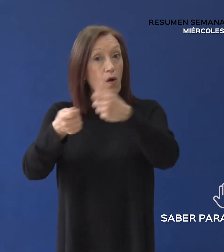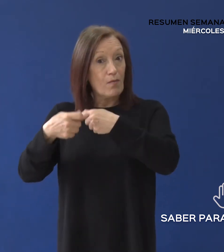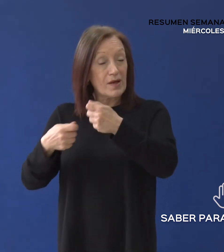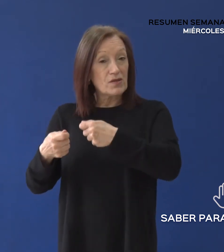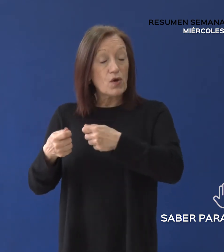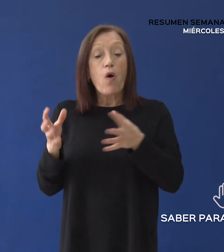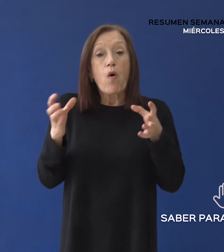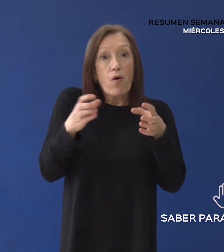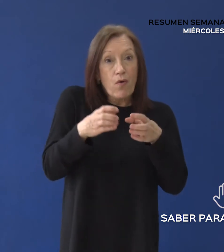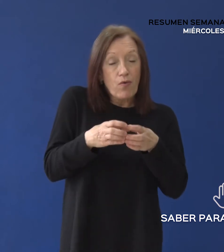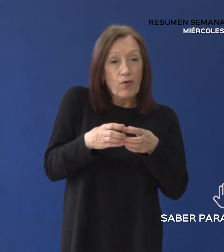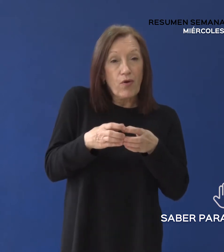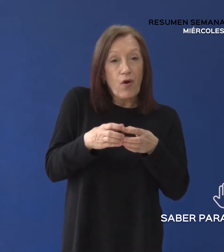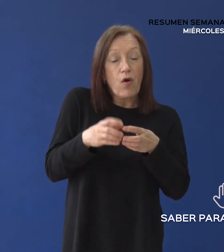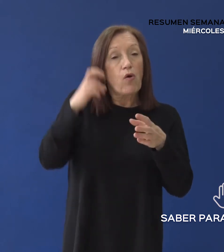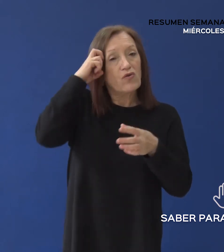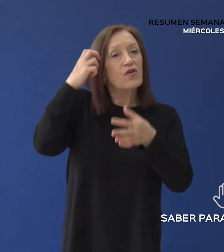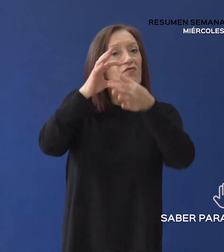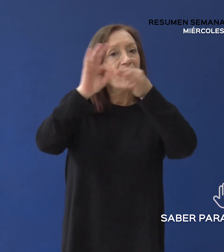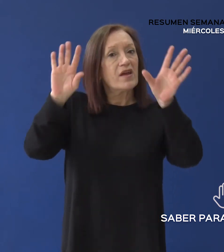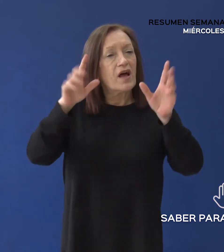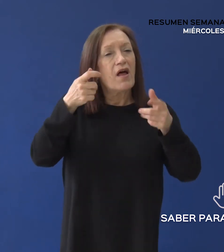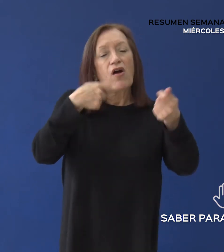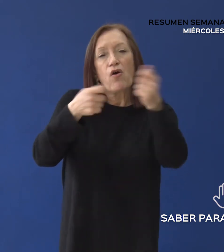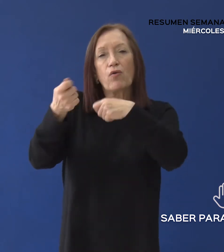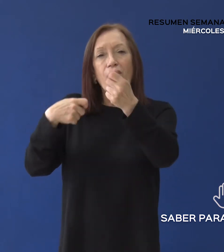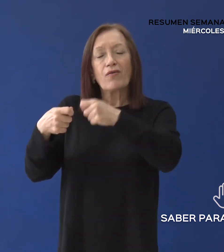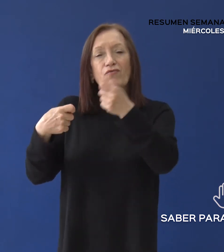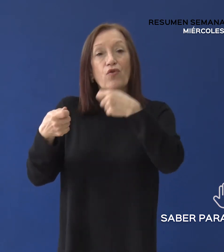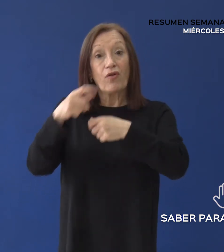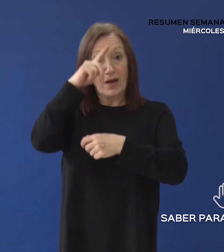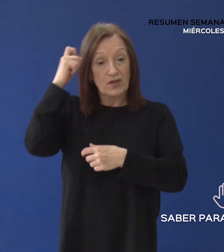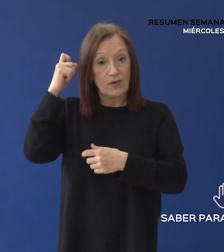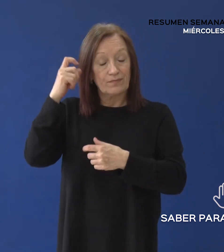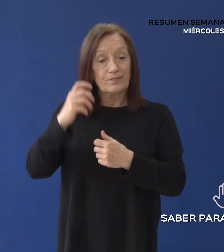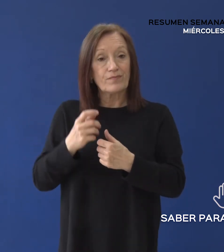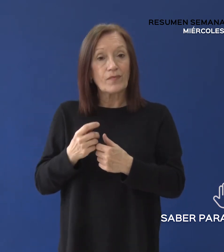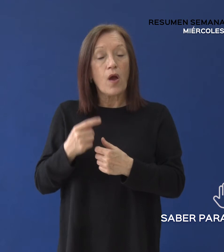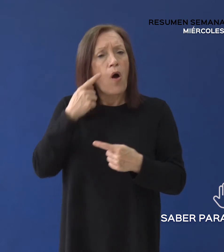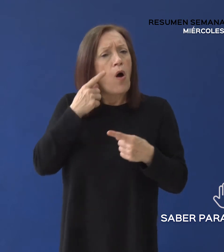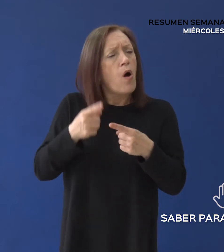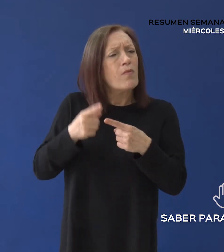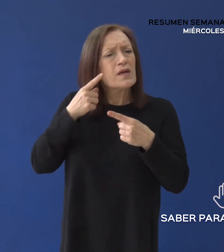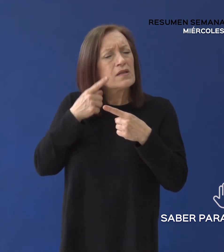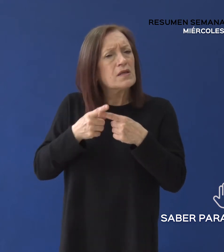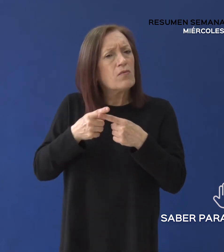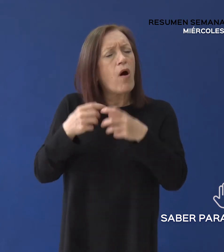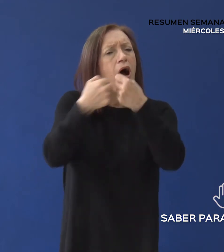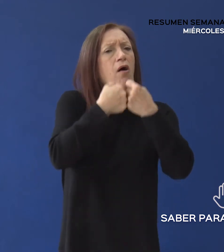participó de una reunión del Consejo Federal de Comercio Interior que tuvo como objetivo coordinar acciones que